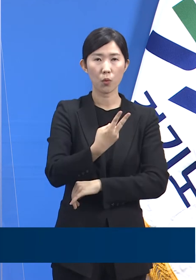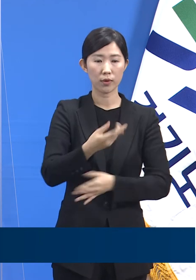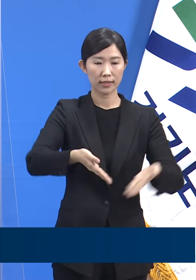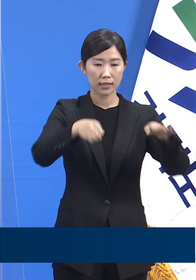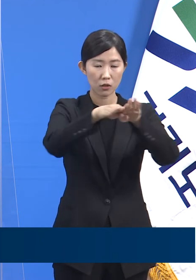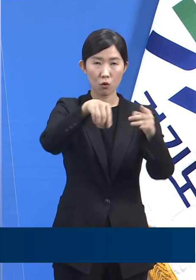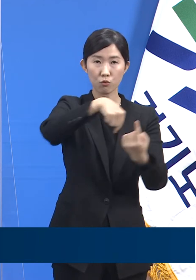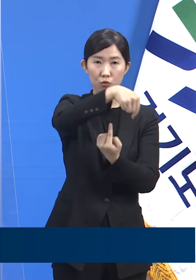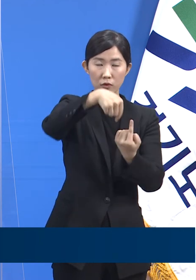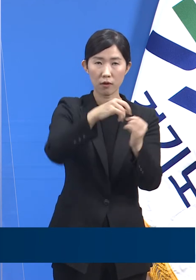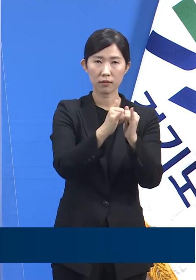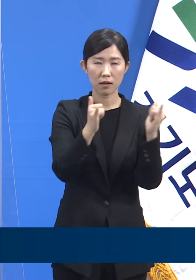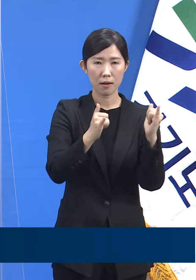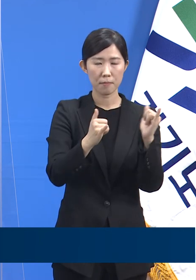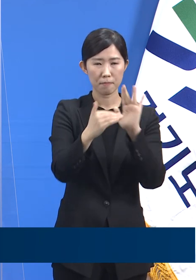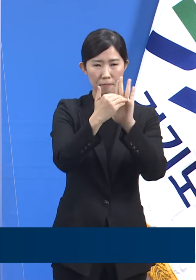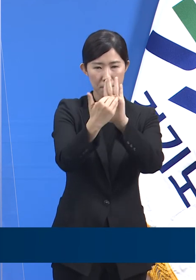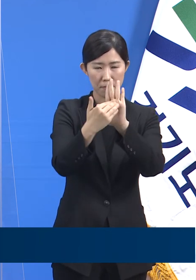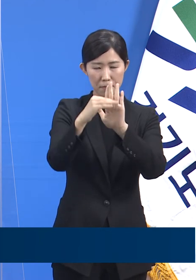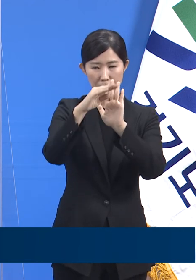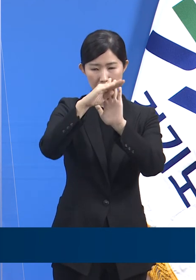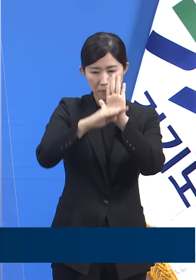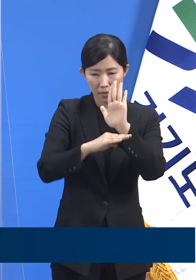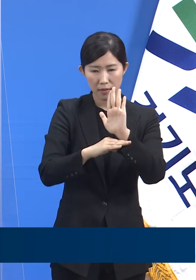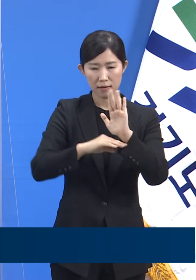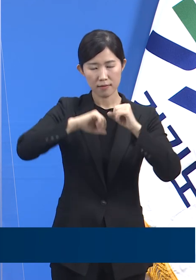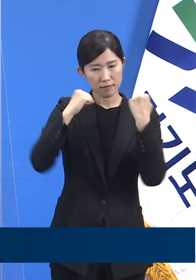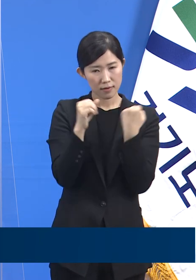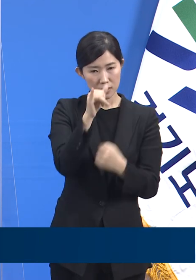방역지침 준수 여부 등을 계도하게 됩니다.